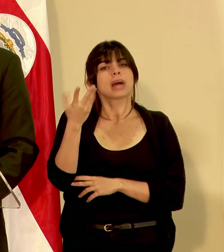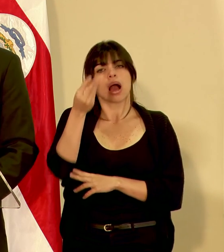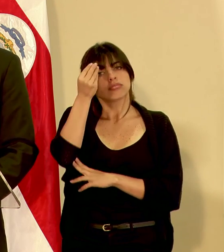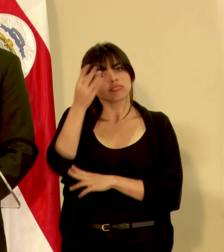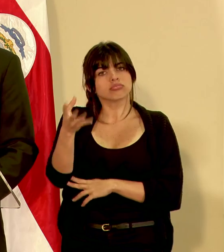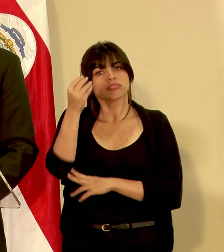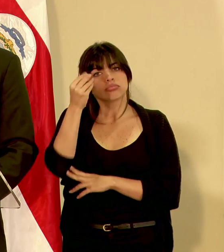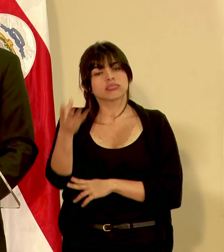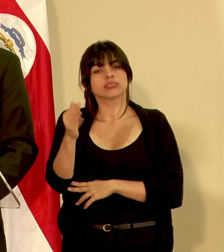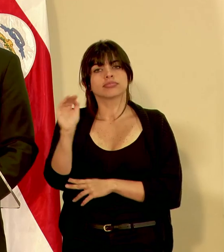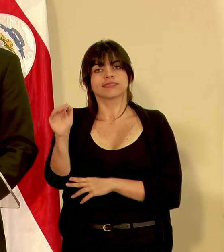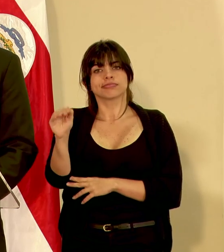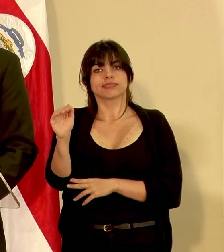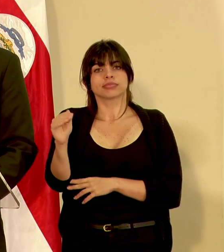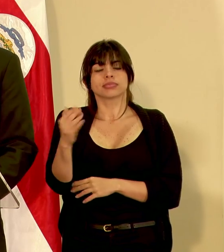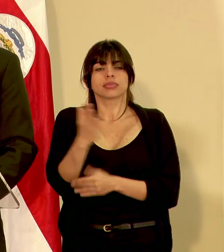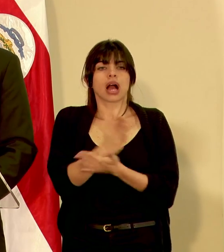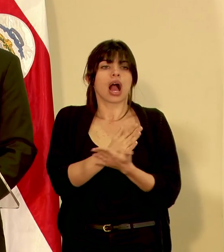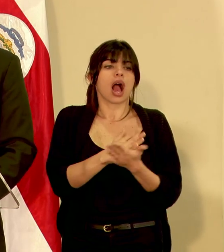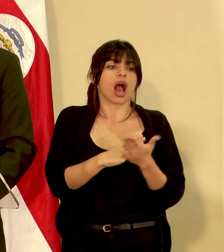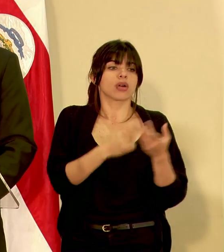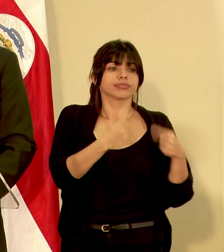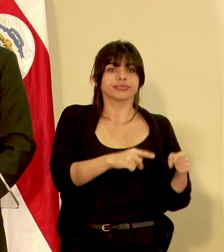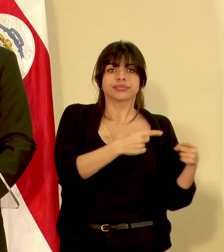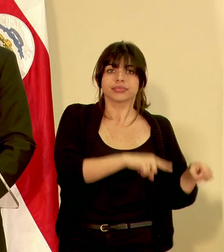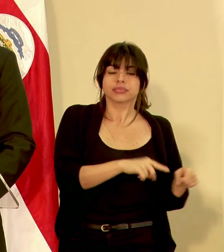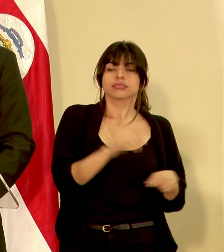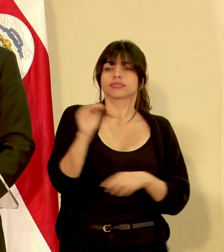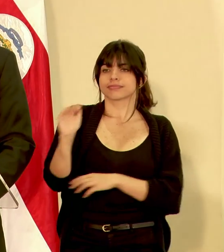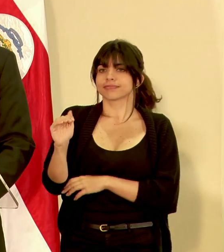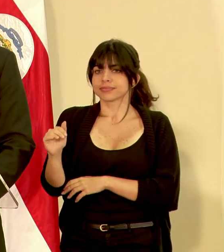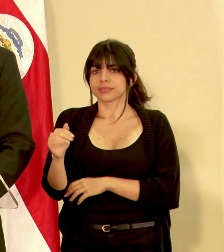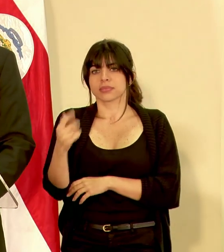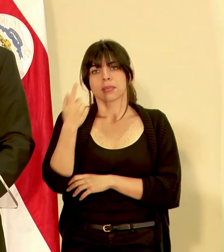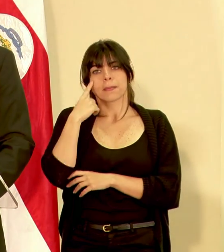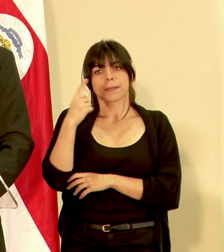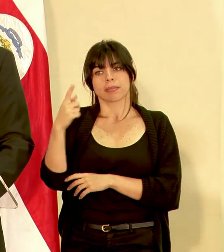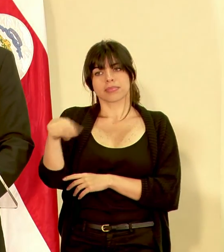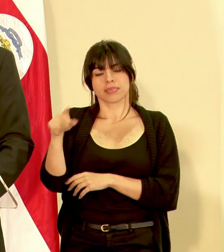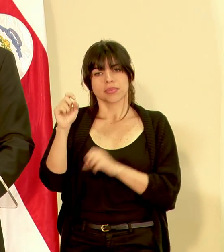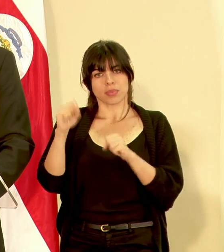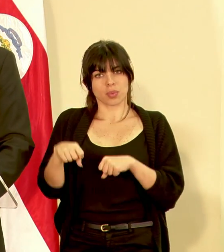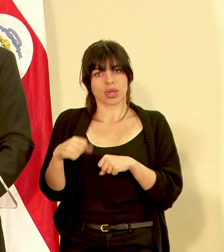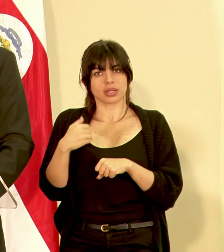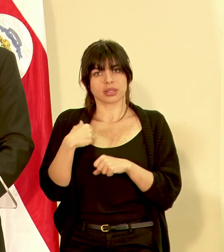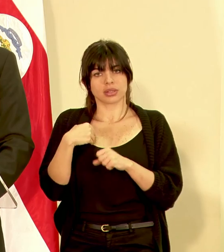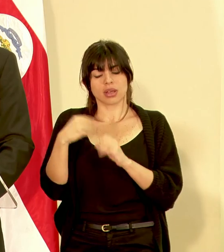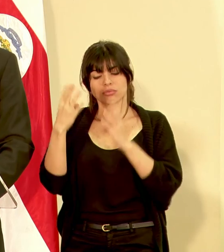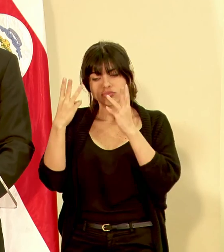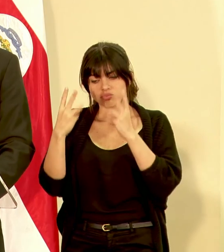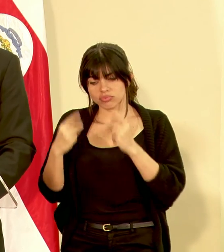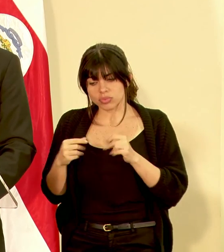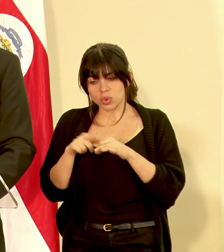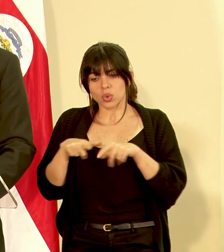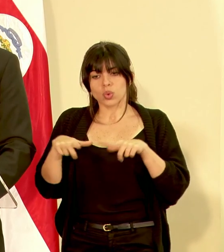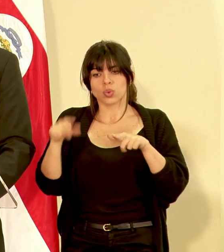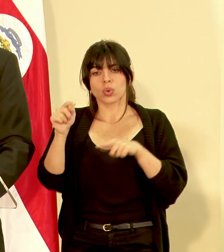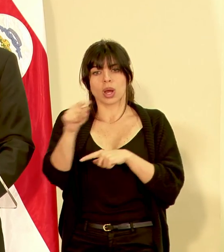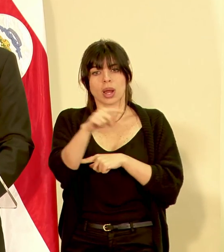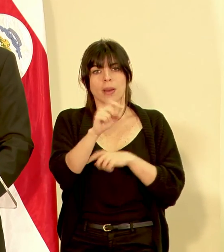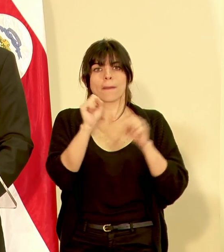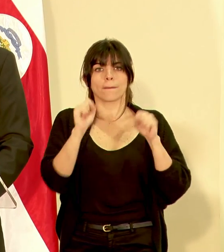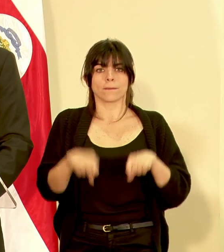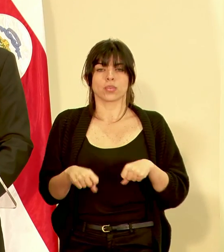reportes de los distintos incidentes para llevar el conteo de los lugares donde pueden